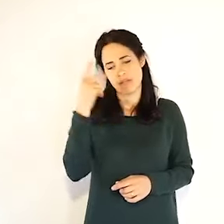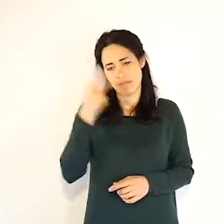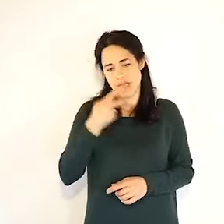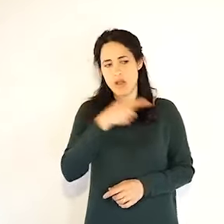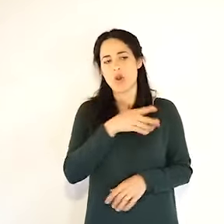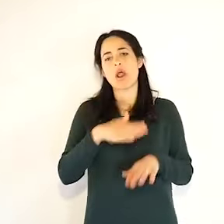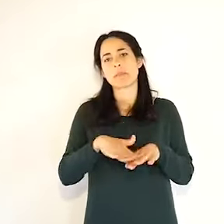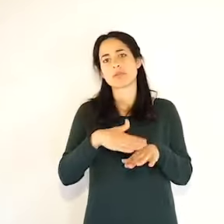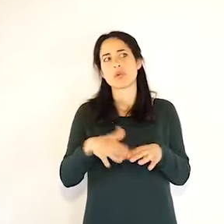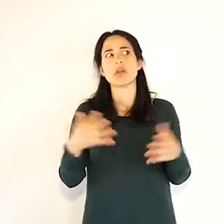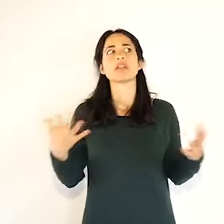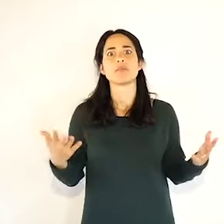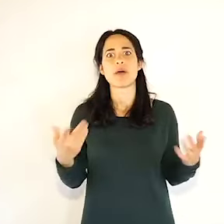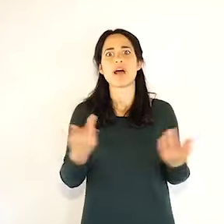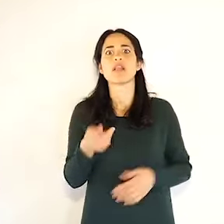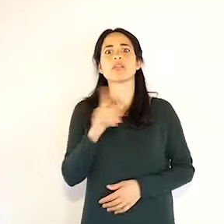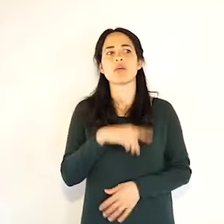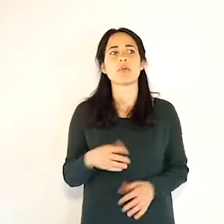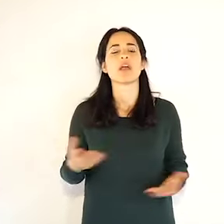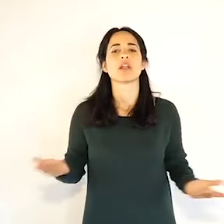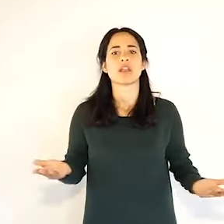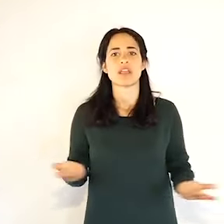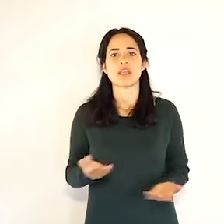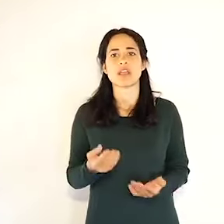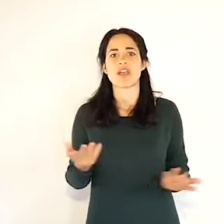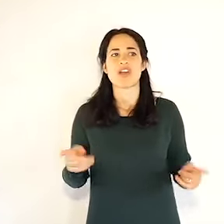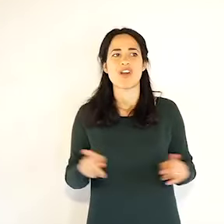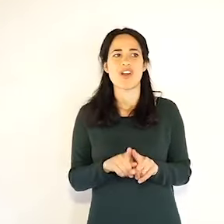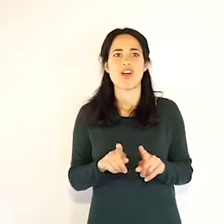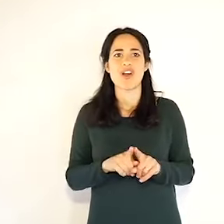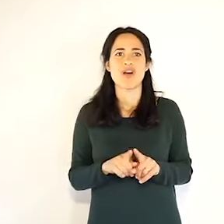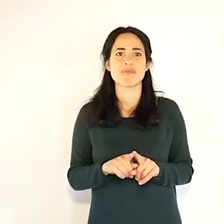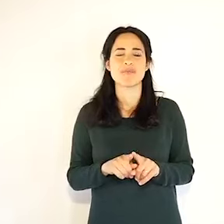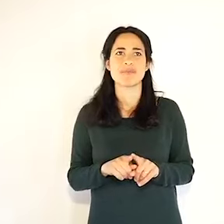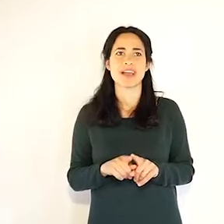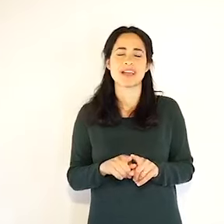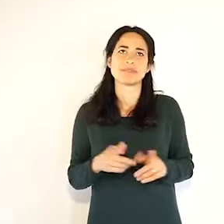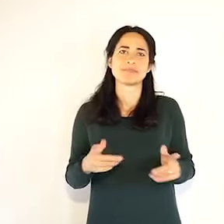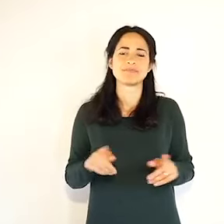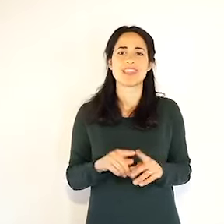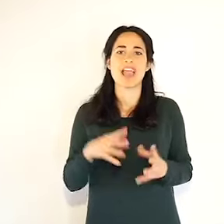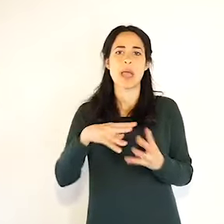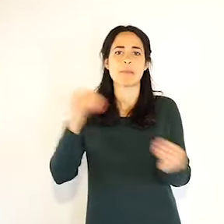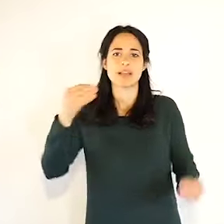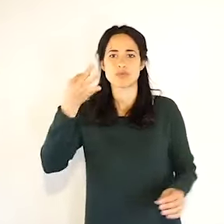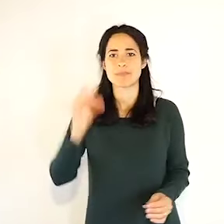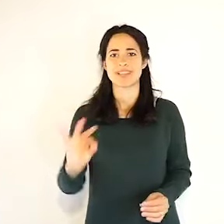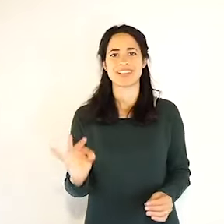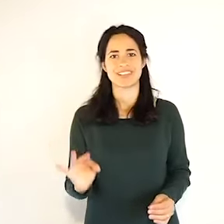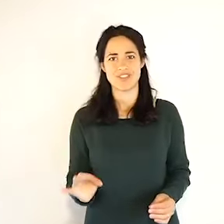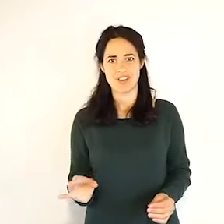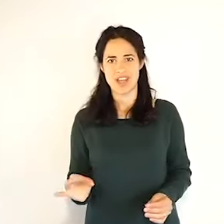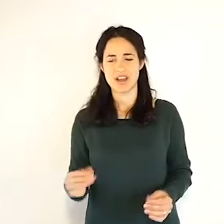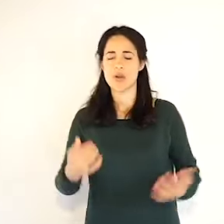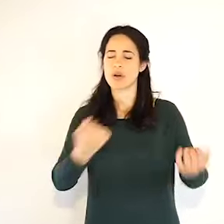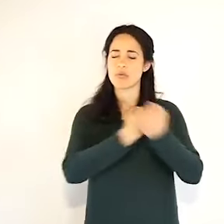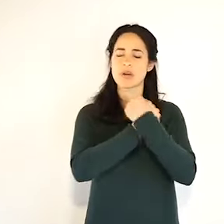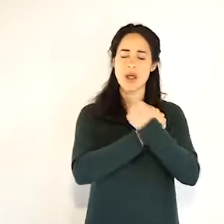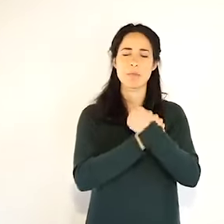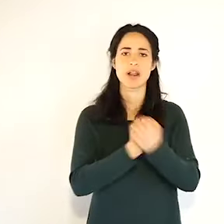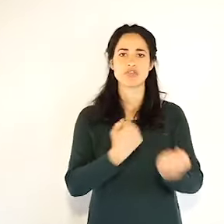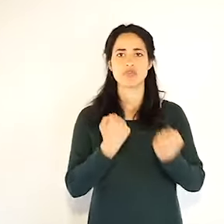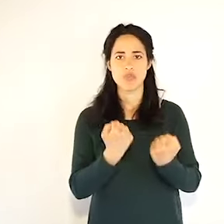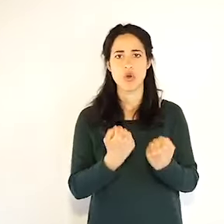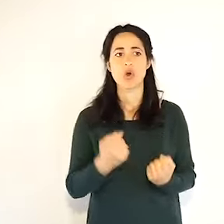sono abituati ma domani come tutti gli anni accade ma insomma domani è una Pasqua molto particolare un